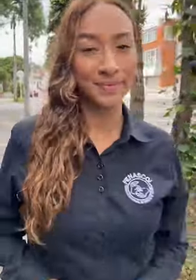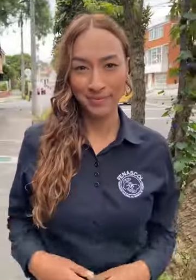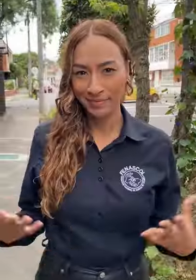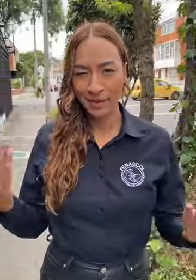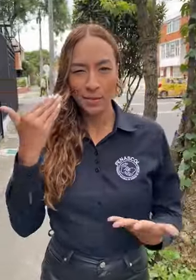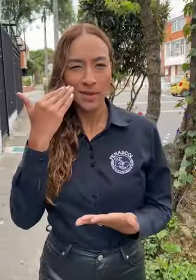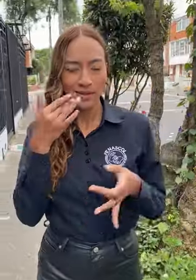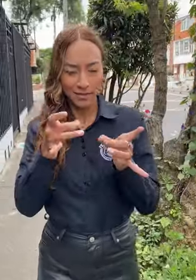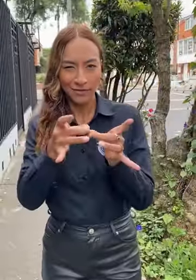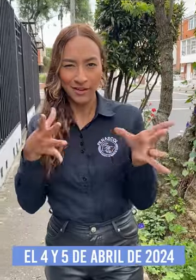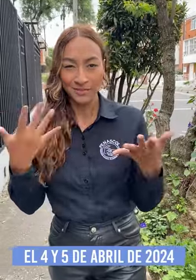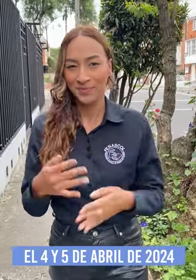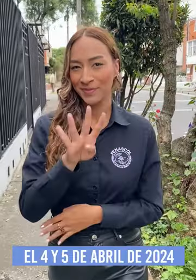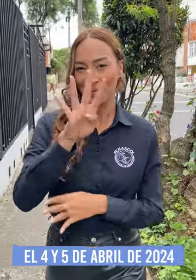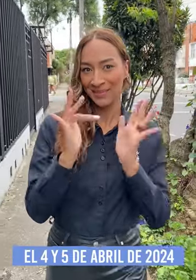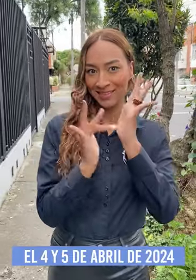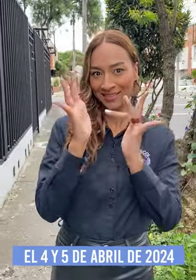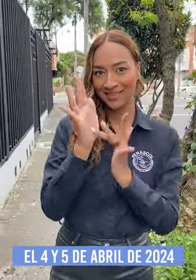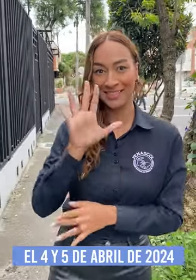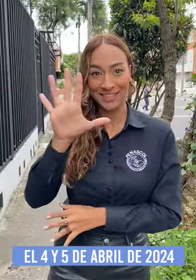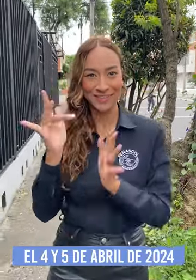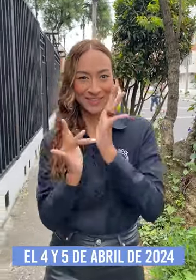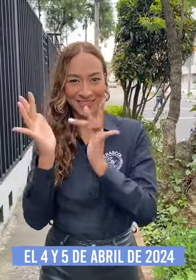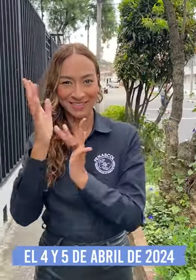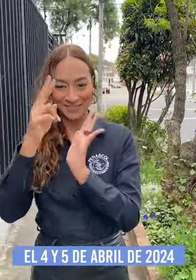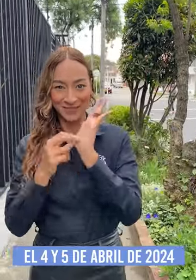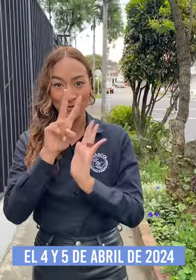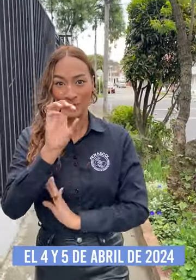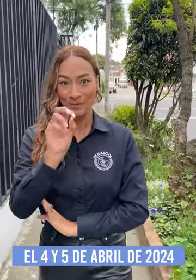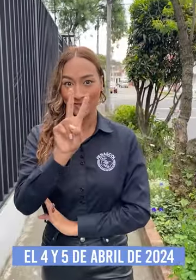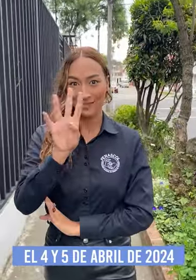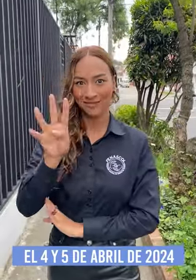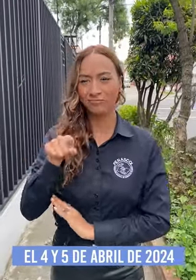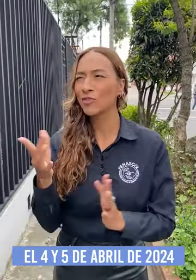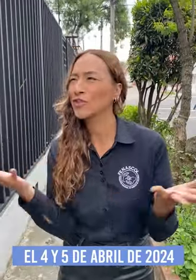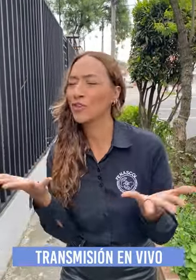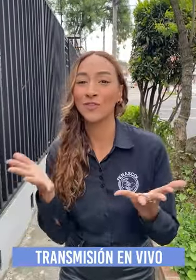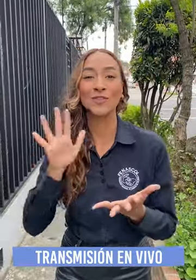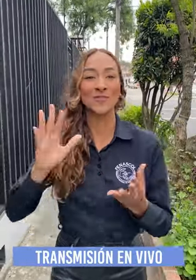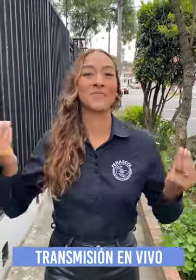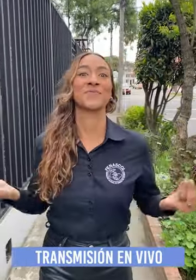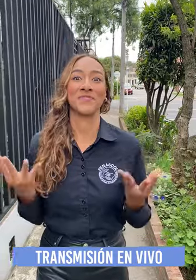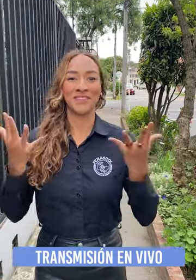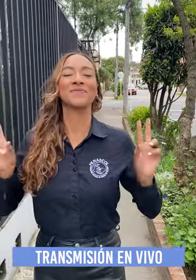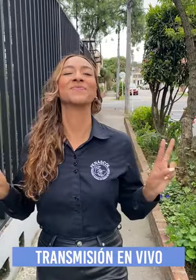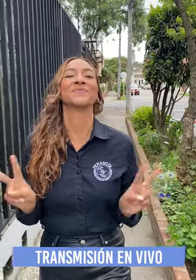tendrá lugar el 4 y 5 de abril del 2024, la cual podremos ver en su transmisión en vivo.